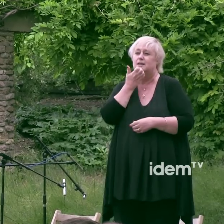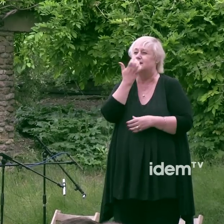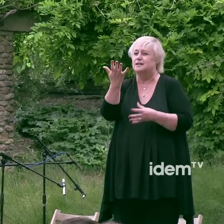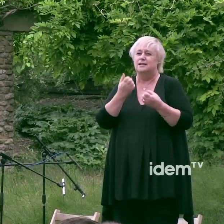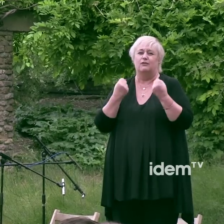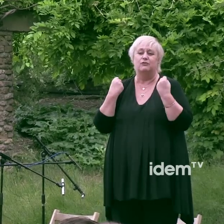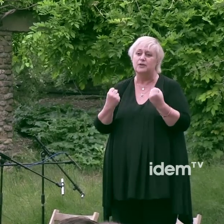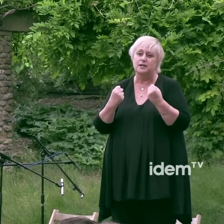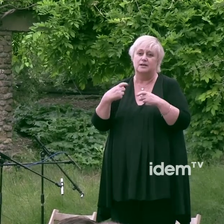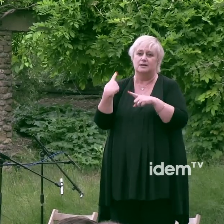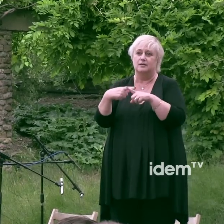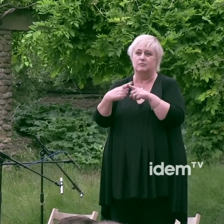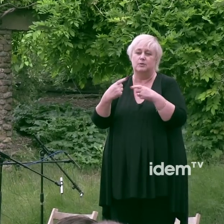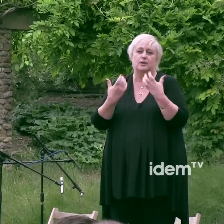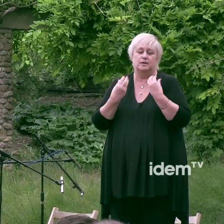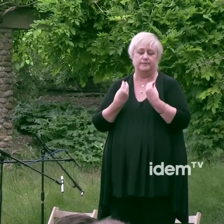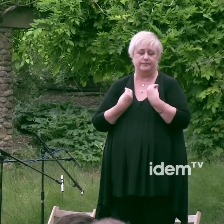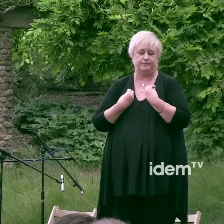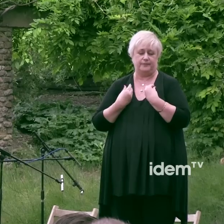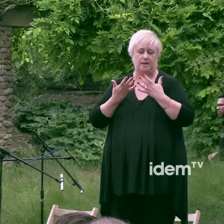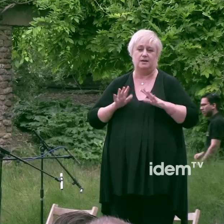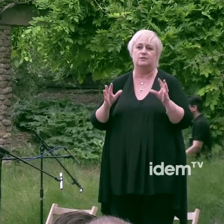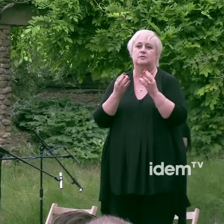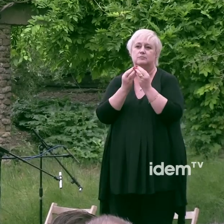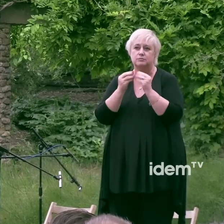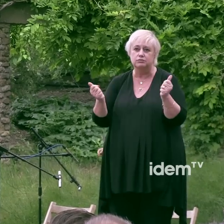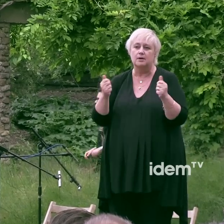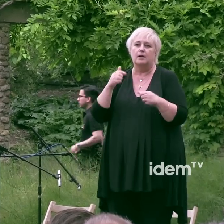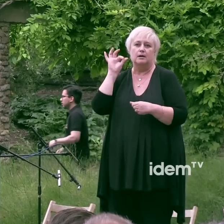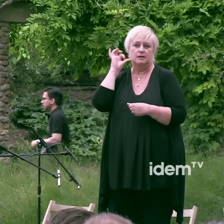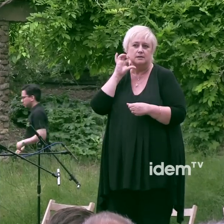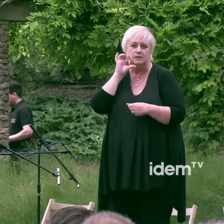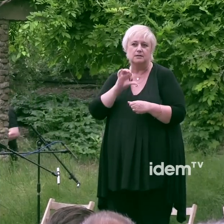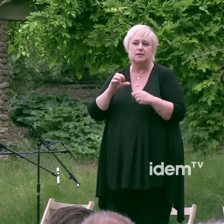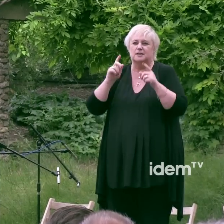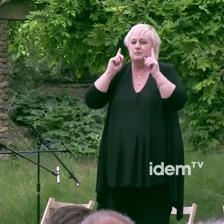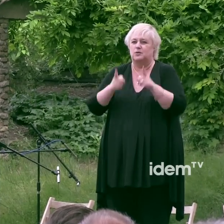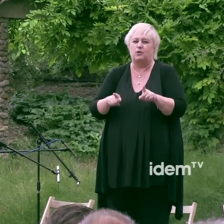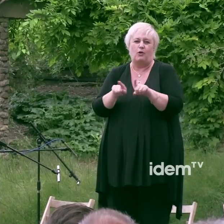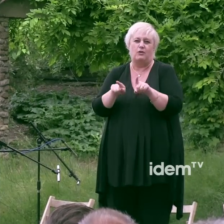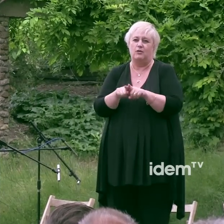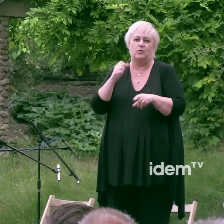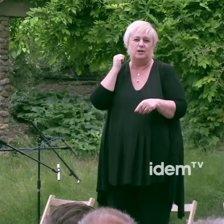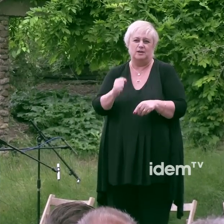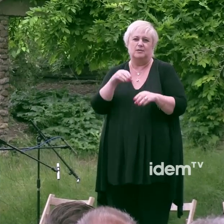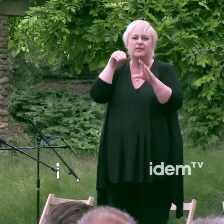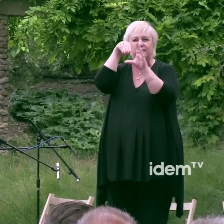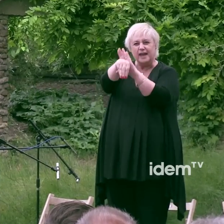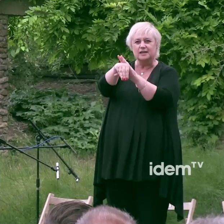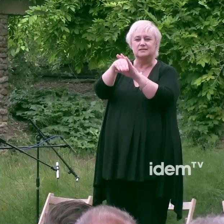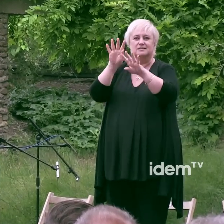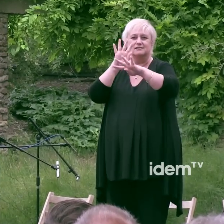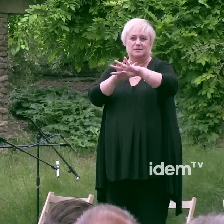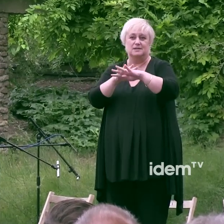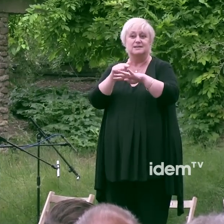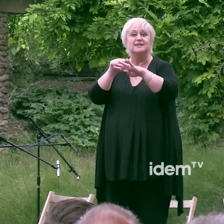l'excarceració dels seus fills, que víctimes de les drogues i terminals de Sida morien criminalitzats a les nostres presons, en unes